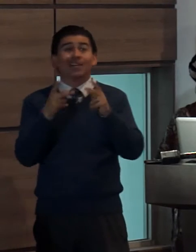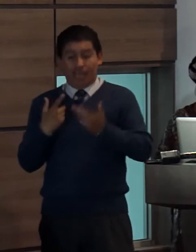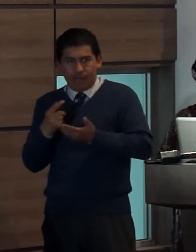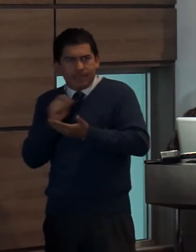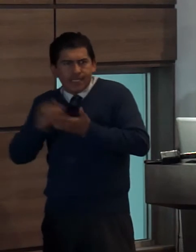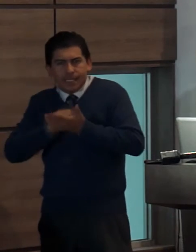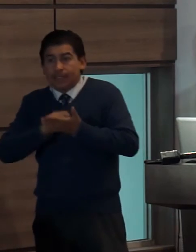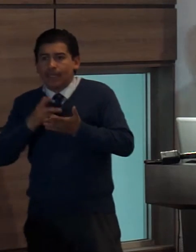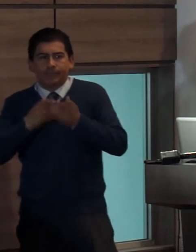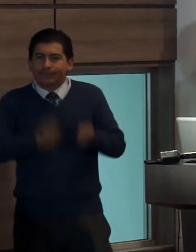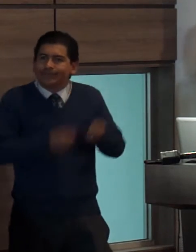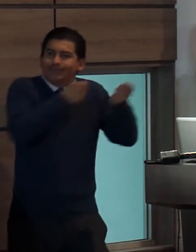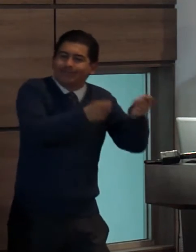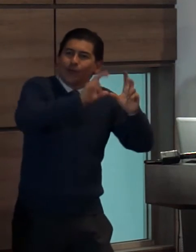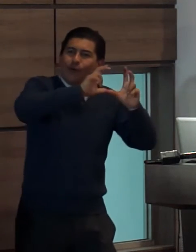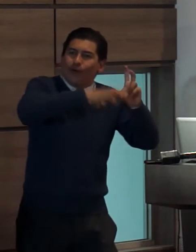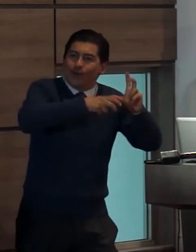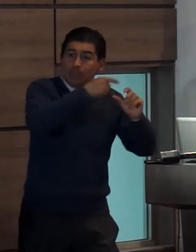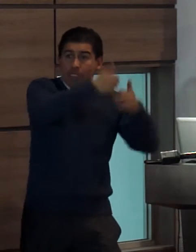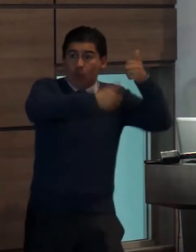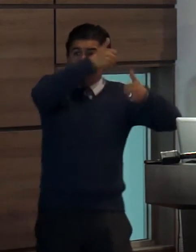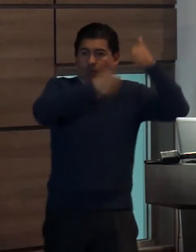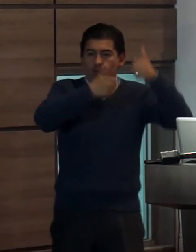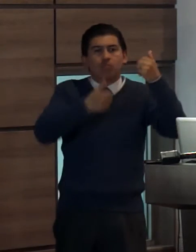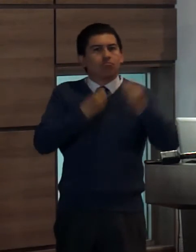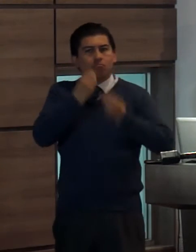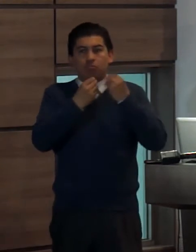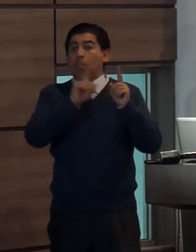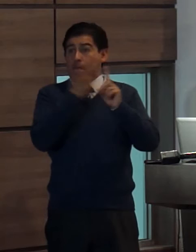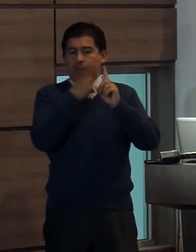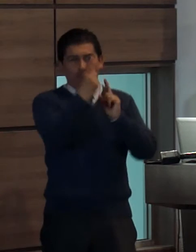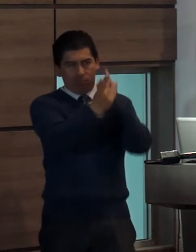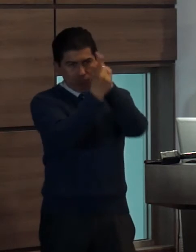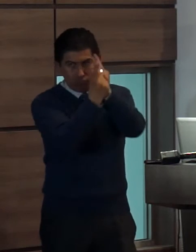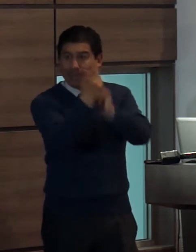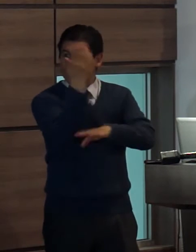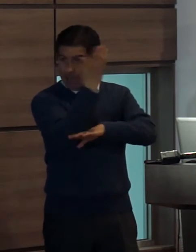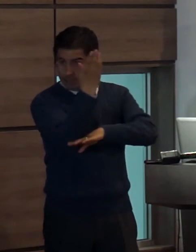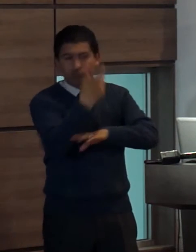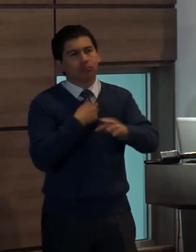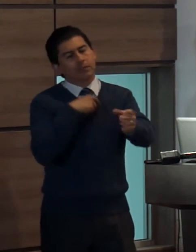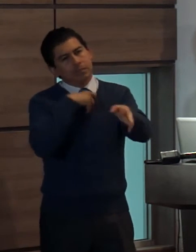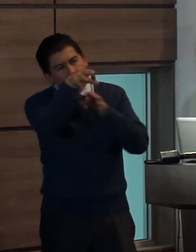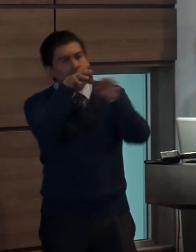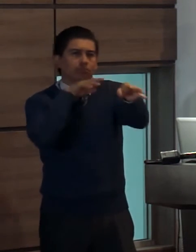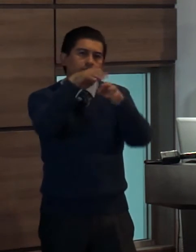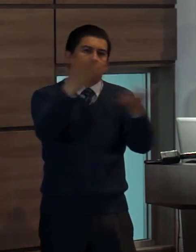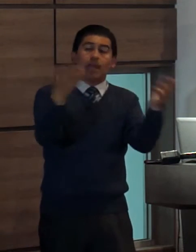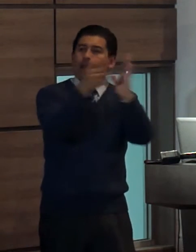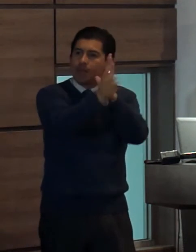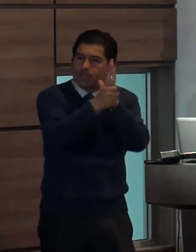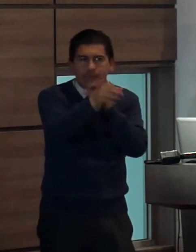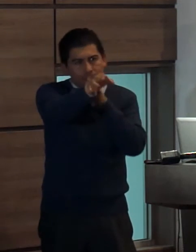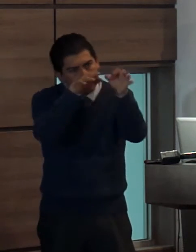Defensoría del Pueblo para coordinar los procesos de sensibilización, capacitación y estándares para la